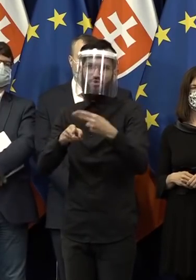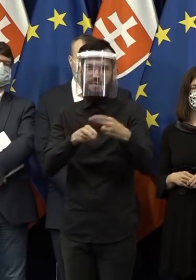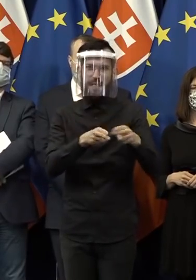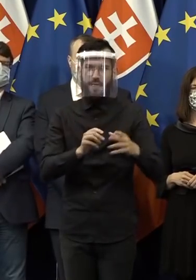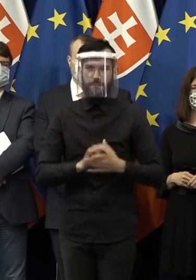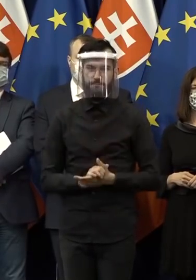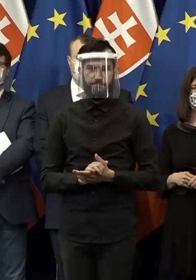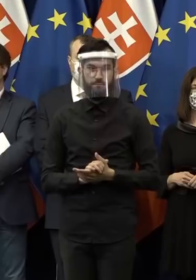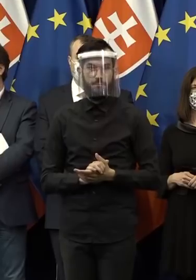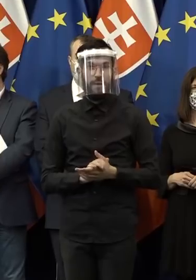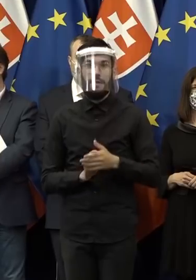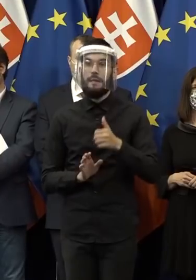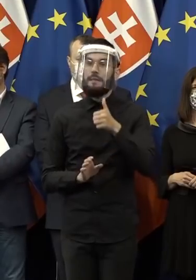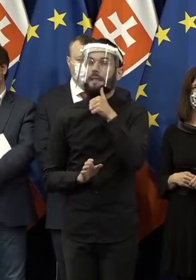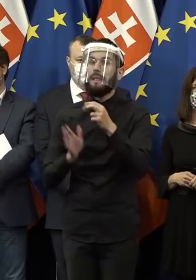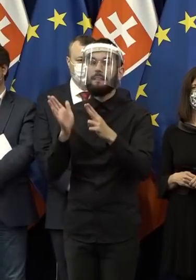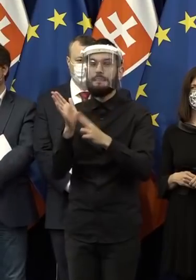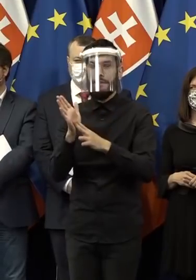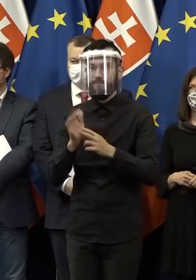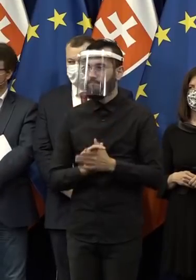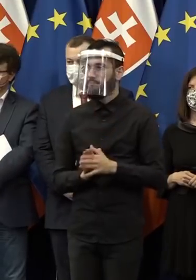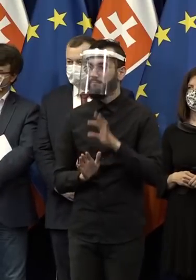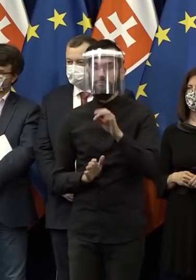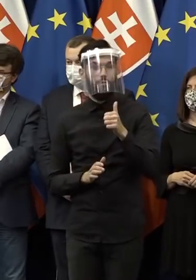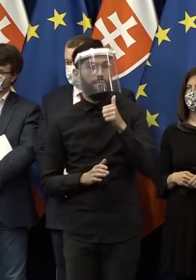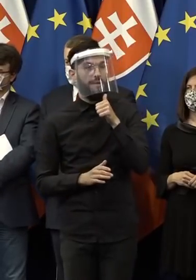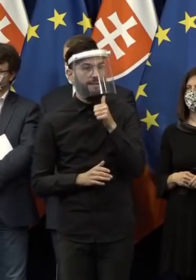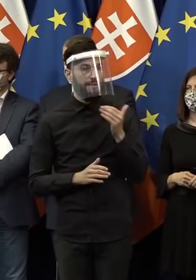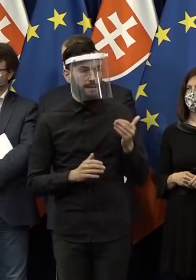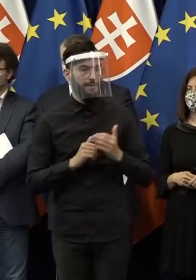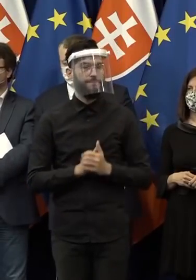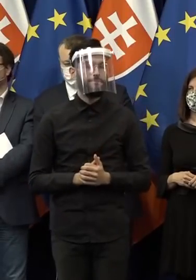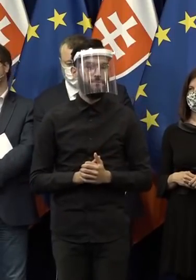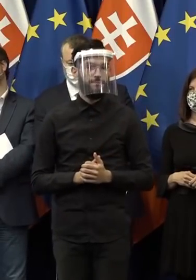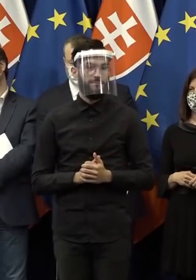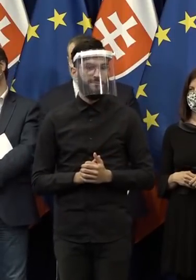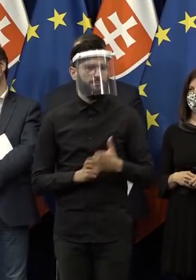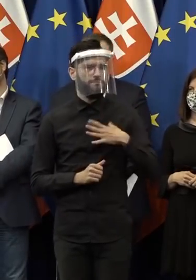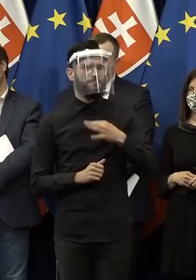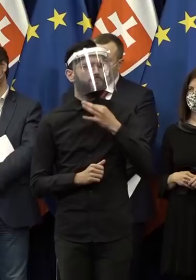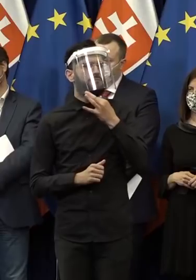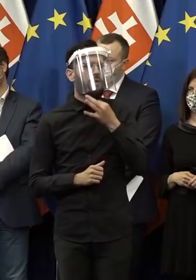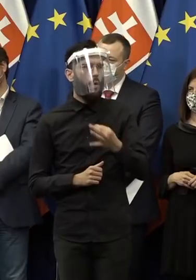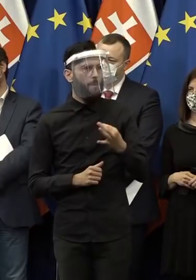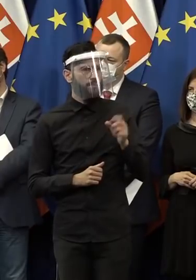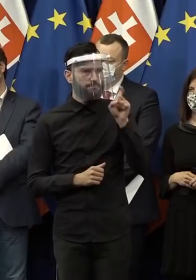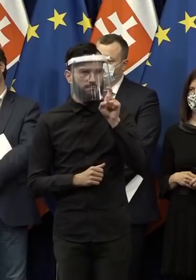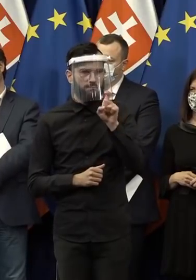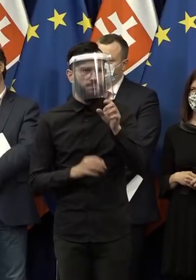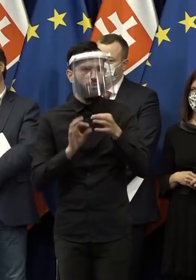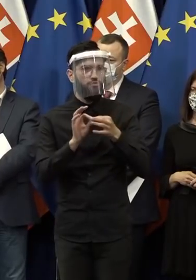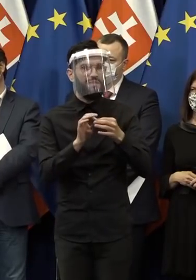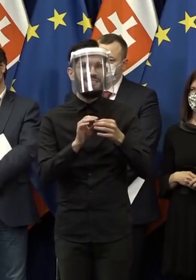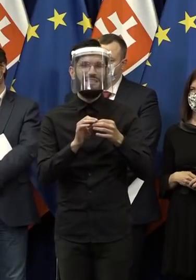Ďakujem pekne. Diennik N. Dobrý deň. Vladimír Šinidl z Diennika N. Ja by som mal konkrétnu otázku ku kapitole